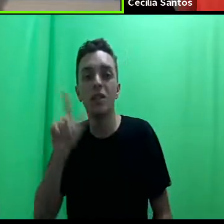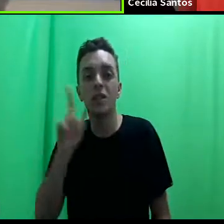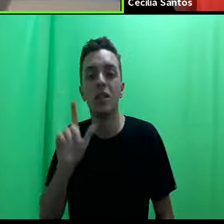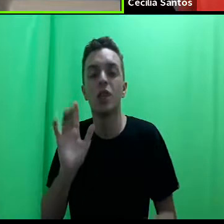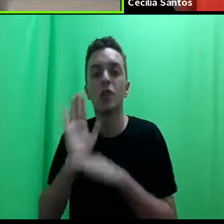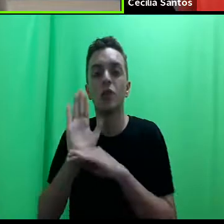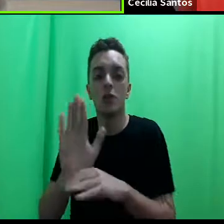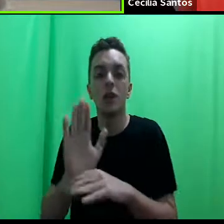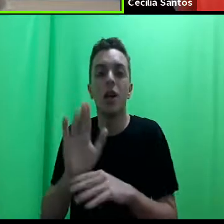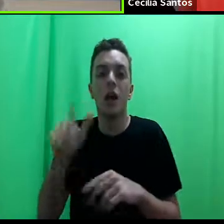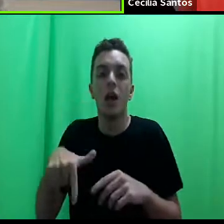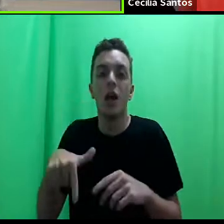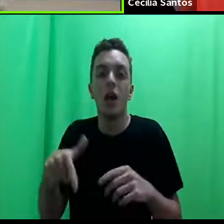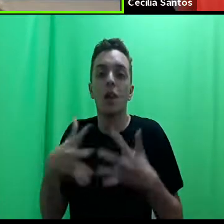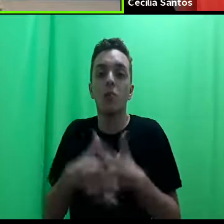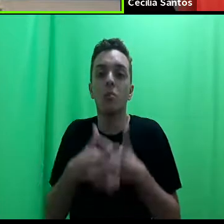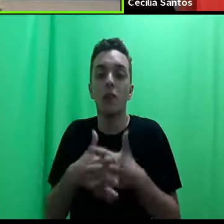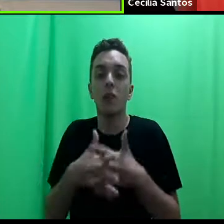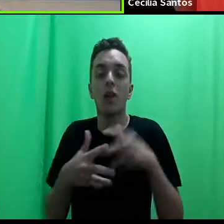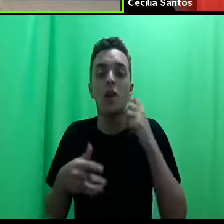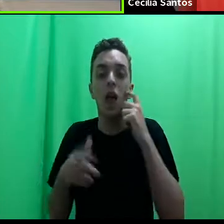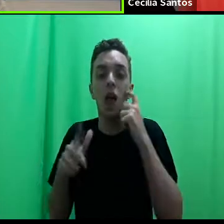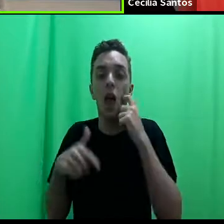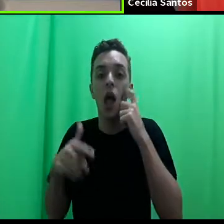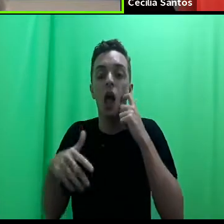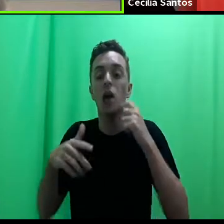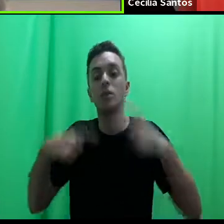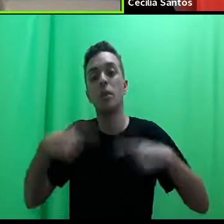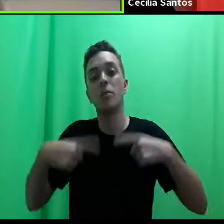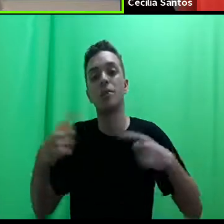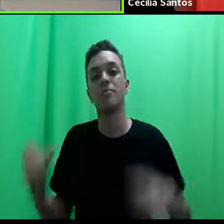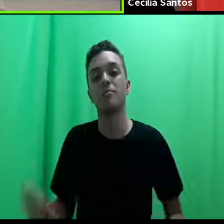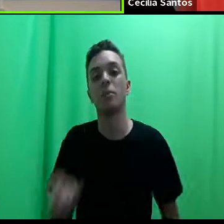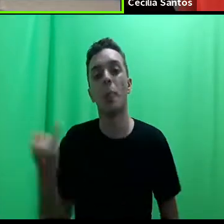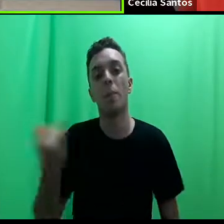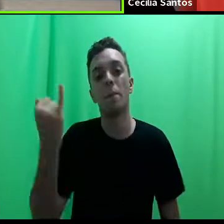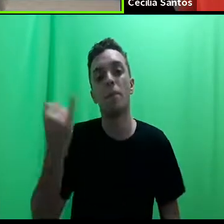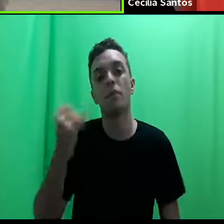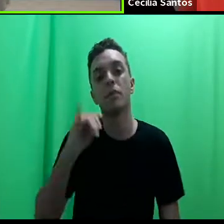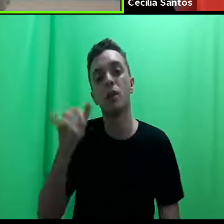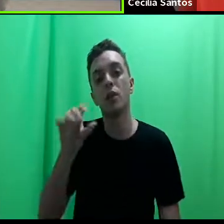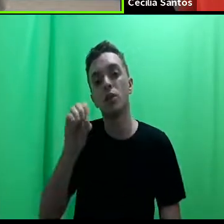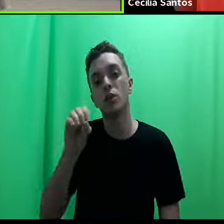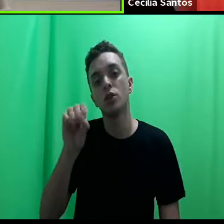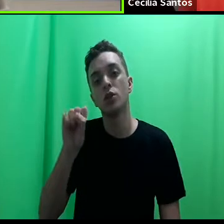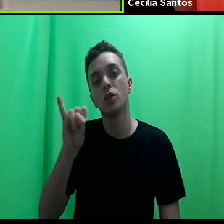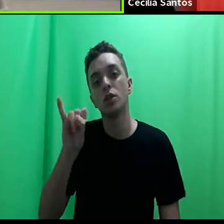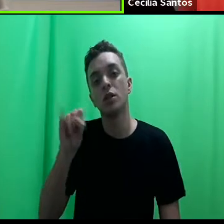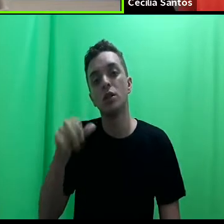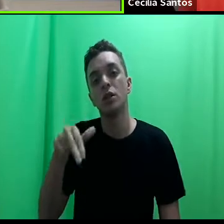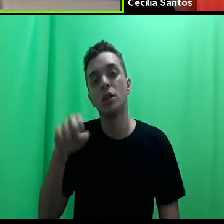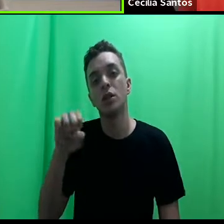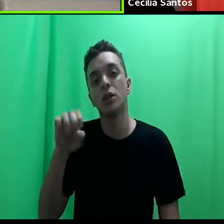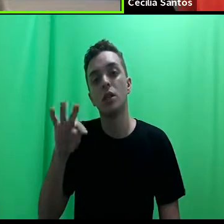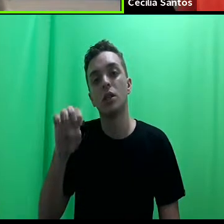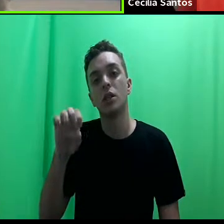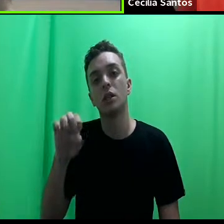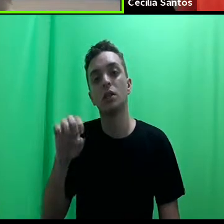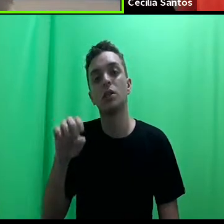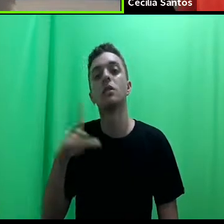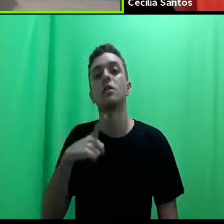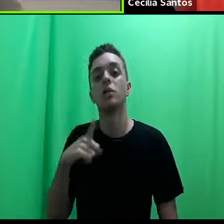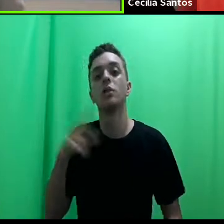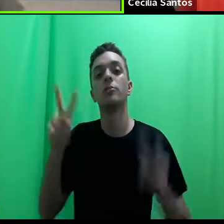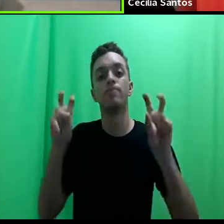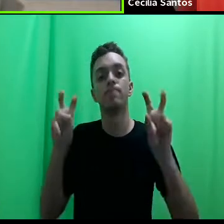tem sido, enfim, um debate super importante, a Josnete colocou aqui a pergunta num tema importante,